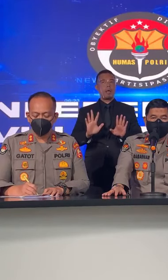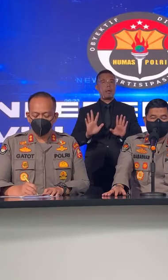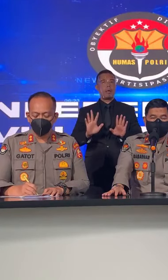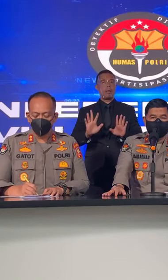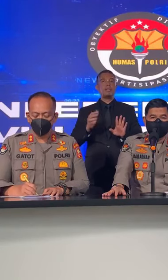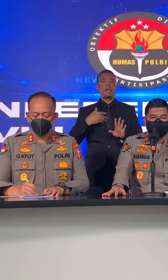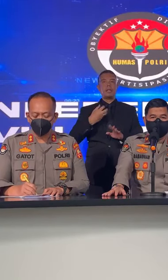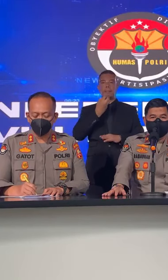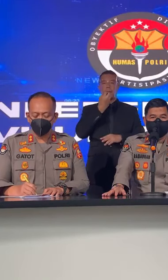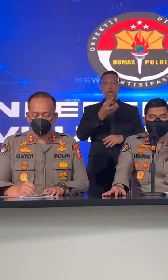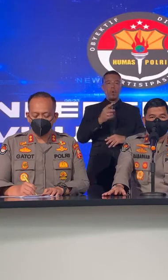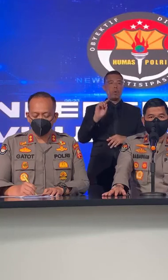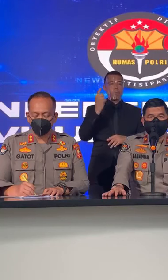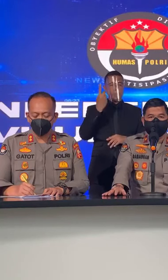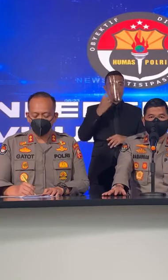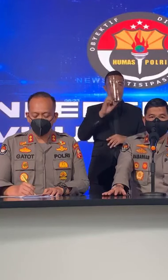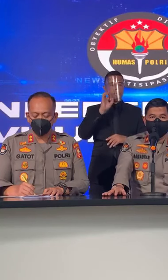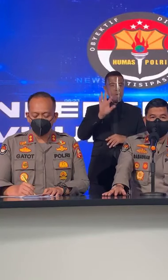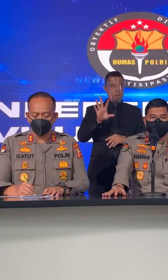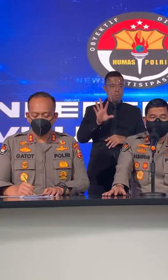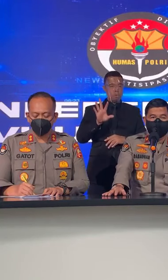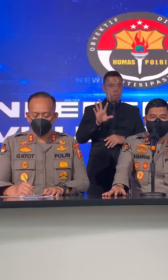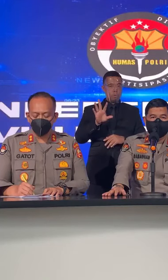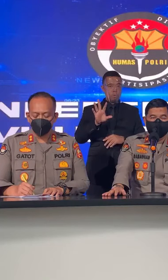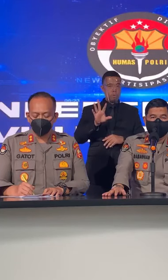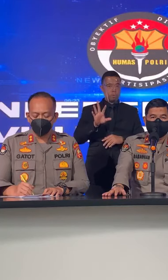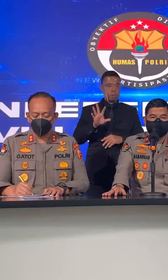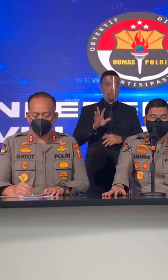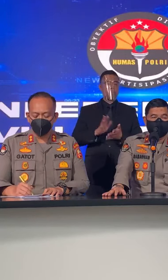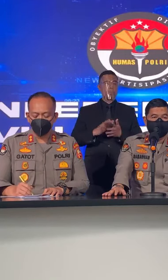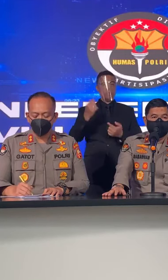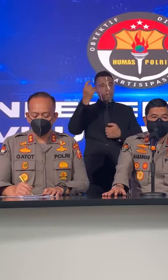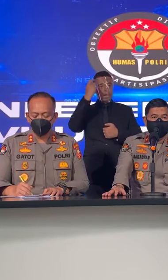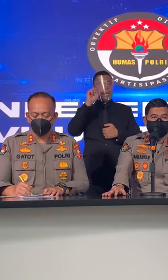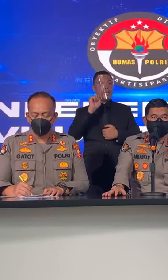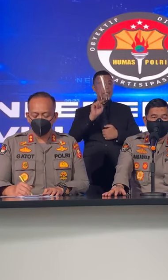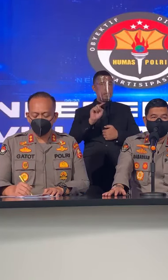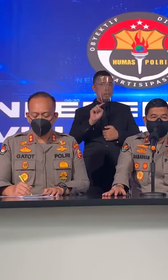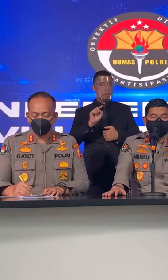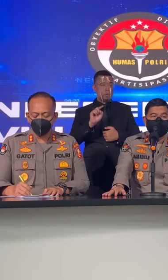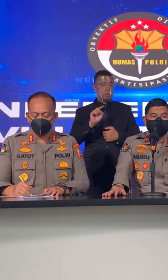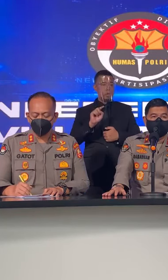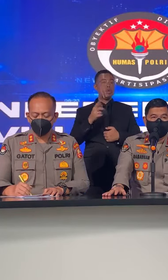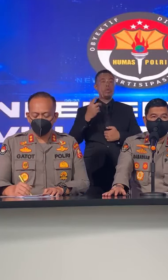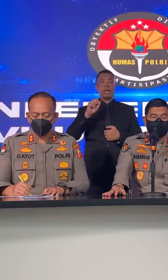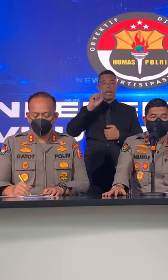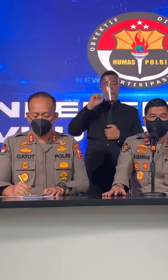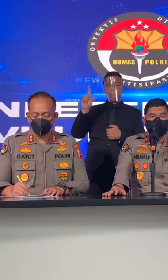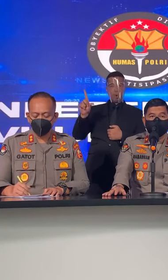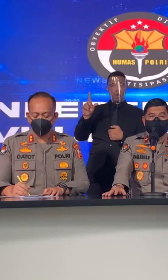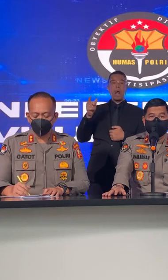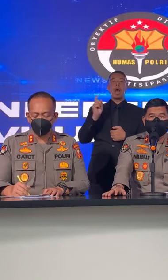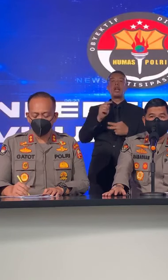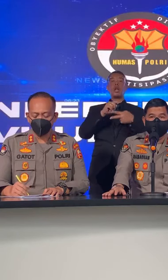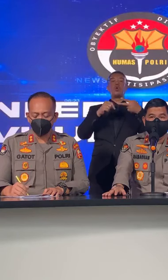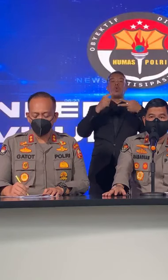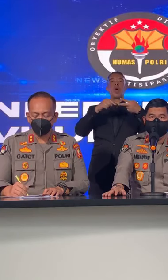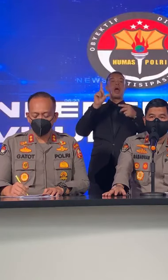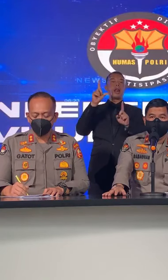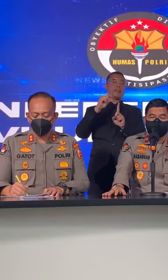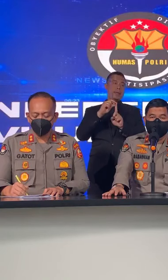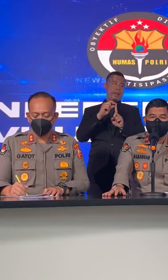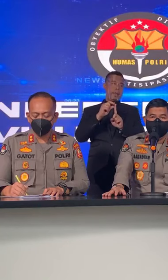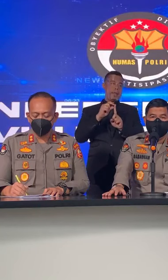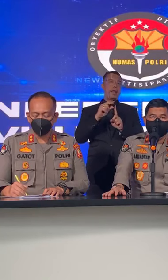Yang Yang Sampaikan Pertama Yang Saya Sampaikan Adalah Bahwa Yang Bersangkutan Dilaporkan Jadi Ada Dua LP